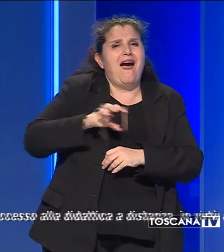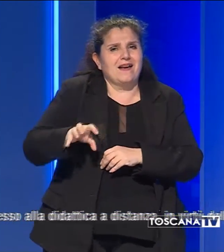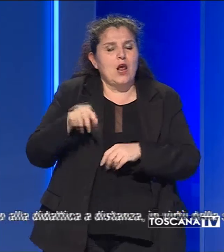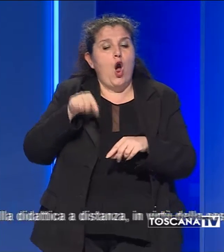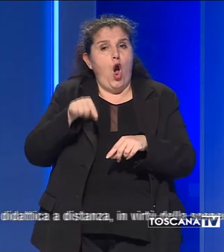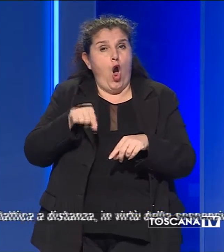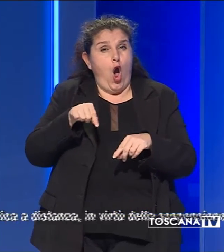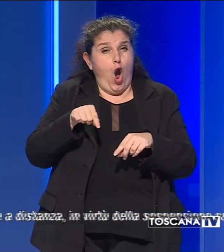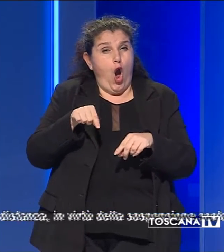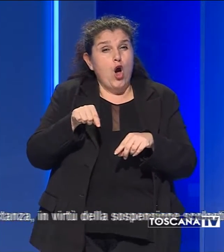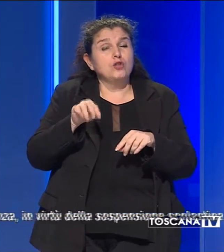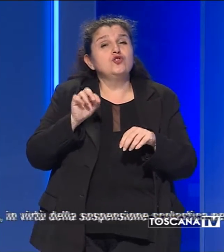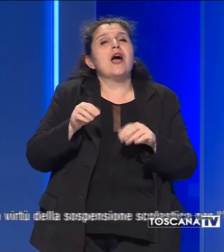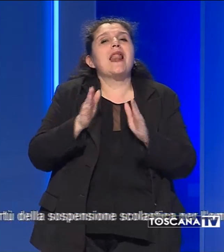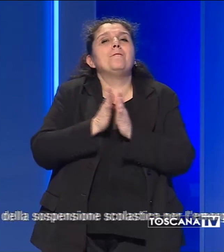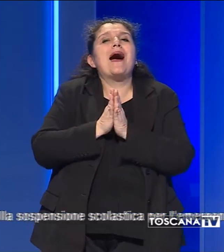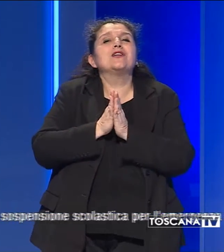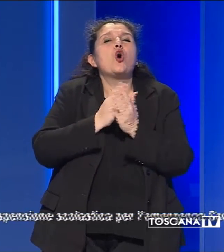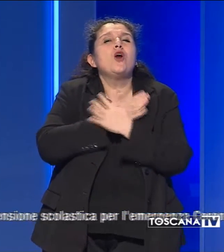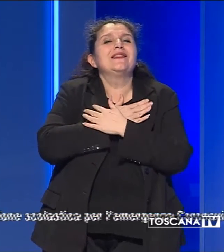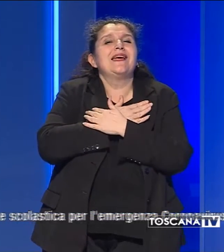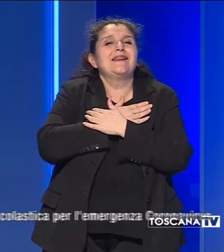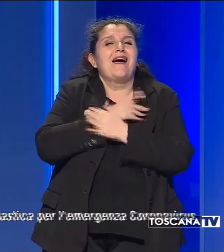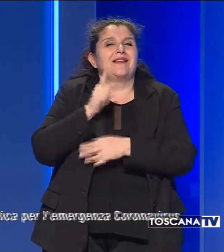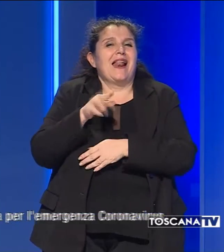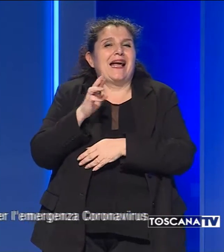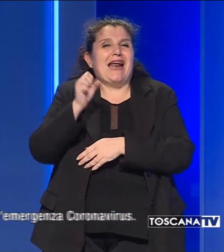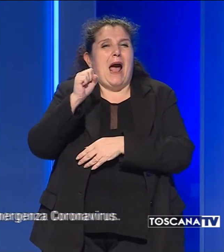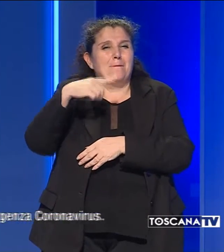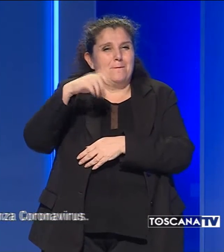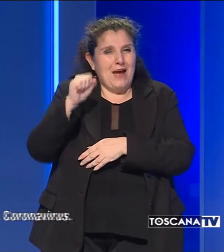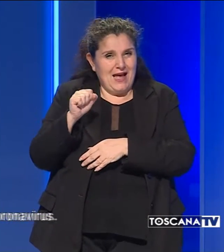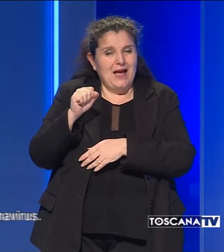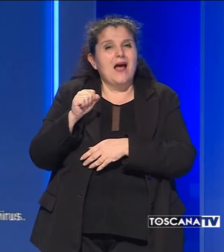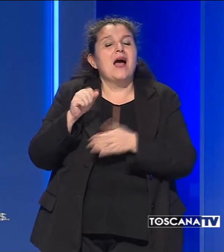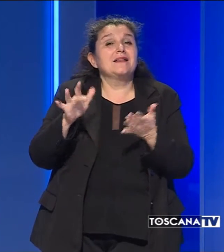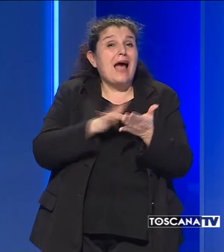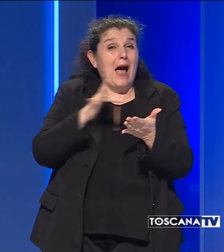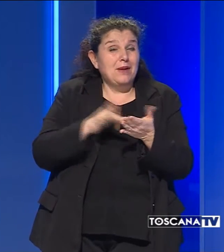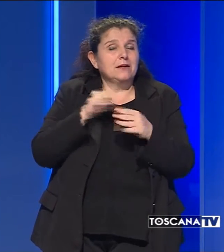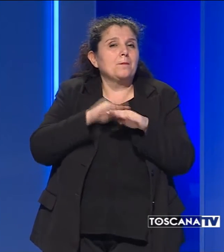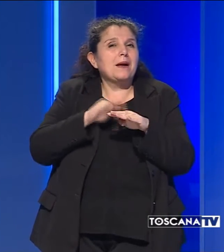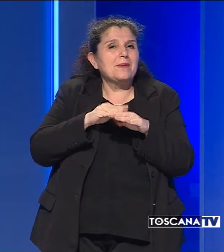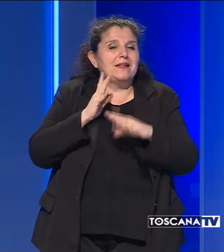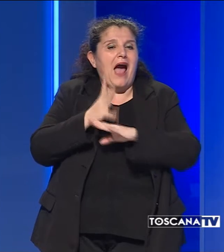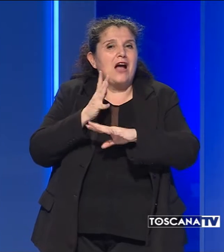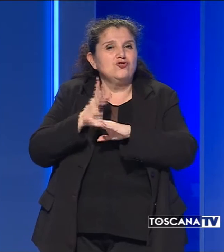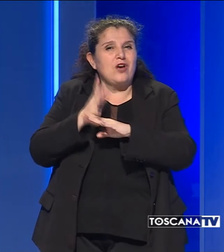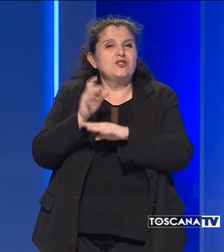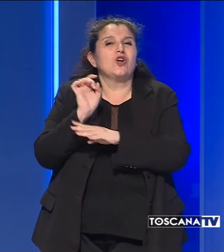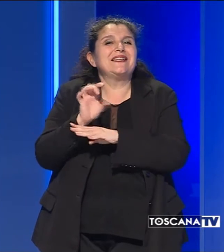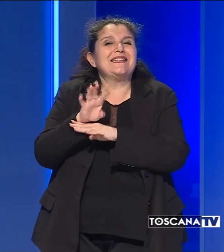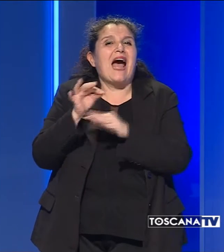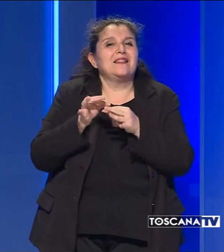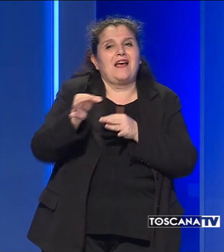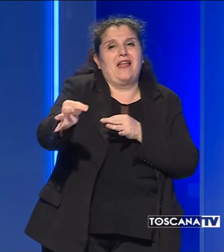oggi presso l'Opera Madonnina del Grappa. I dispositivi consentiranno l'accesso alla didattica a